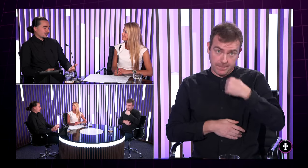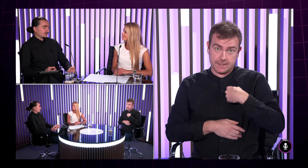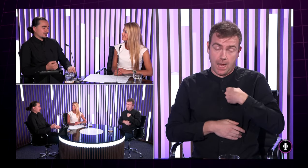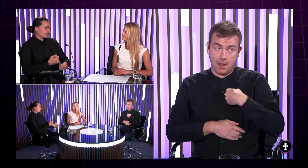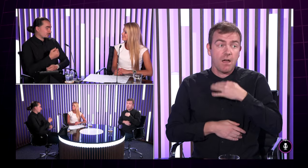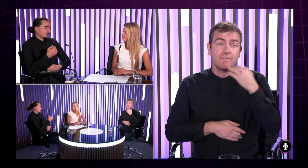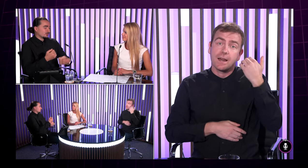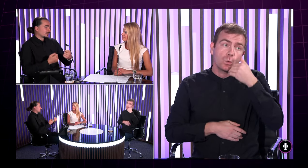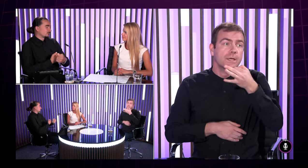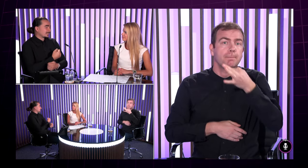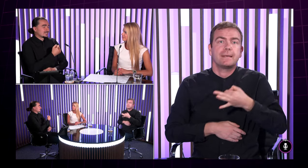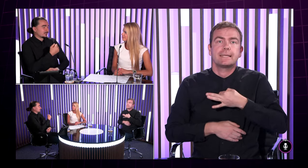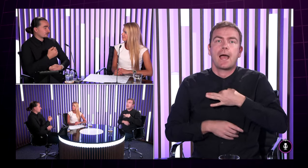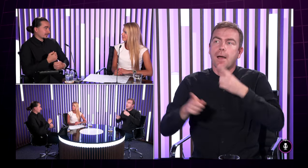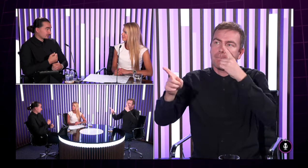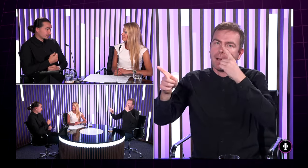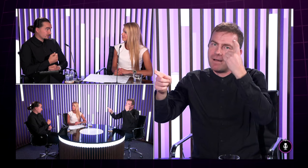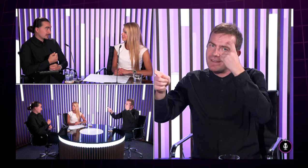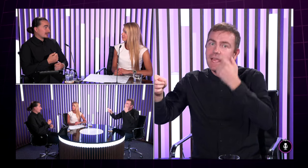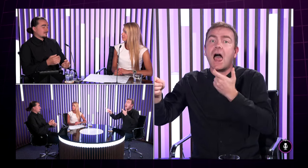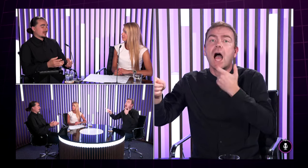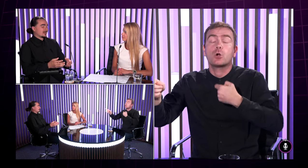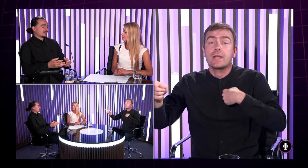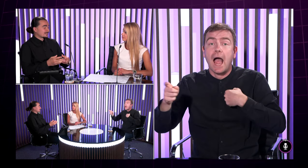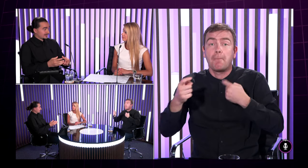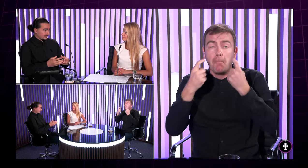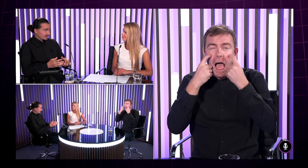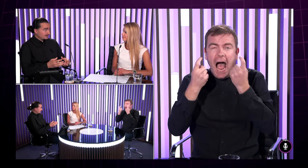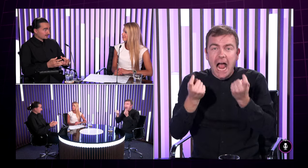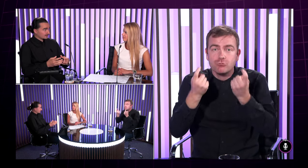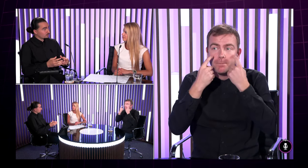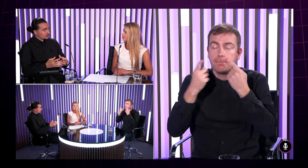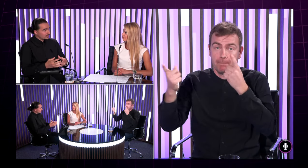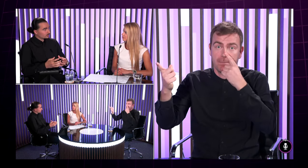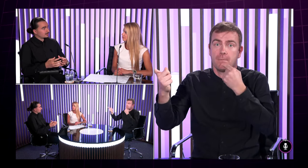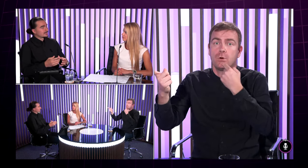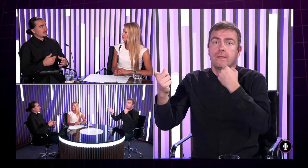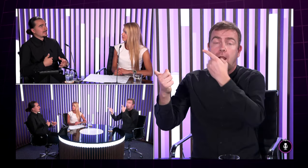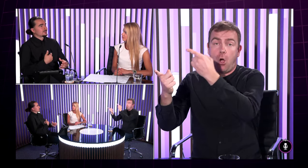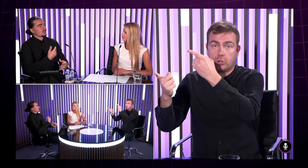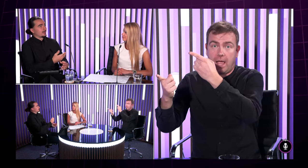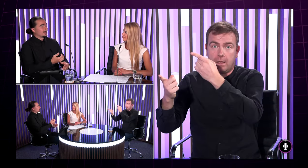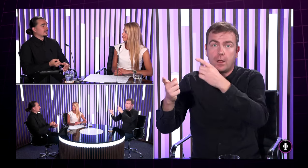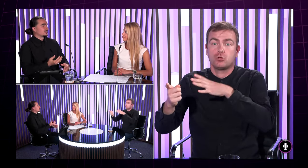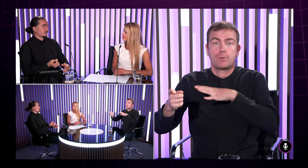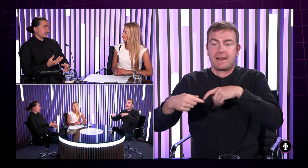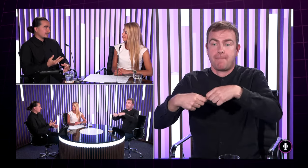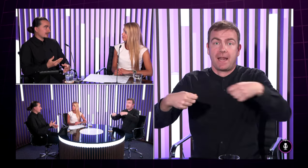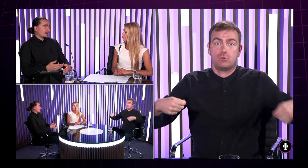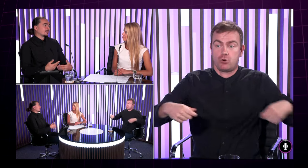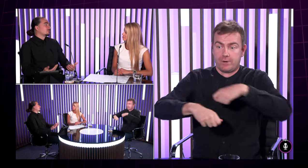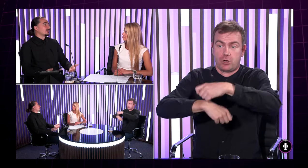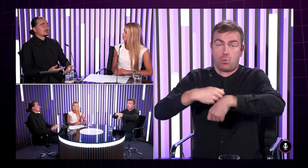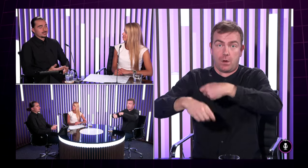hovorila že ona mala okolo ruky obmotanú 30 metrovú predložovačku mala svetelný budík ktorý vlastne keď ja som začal plaká tak začal